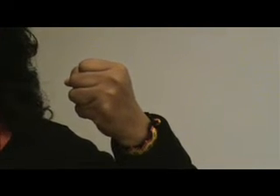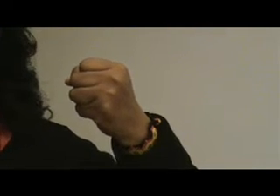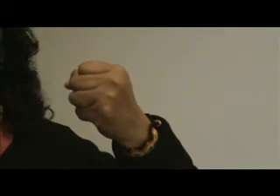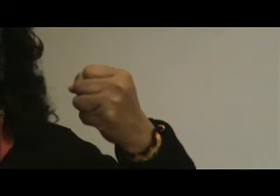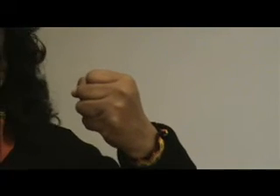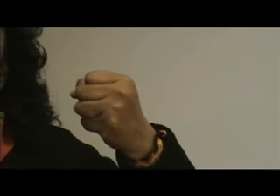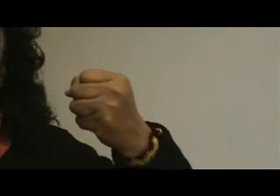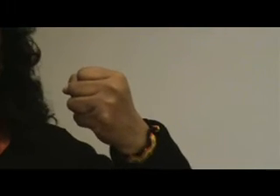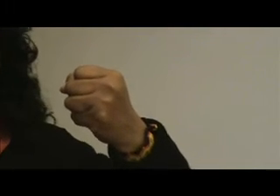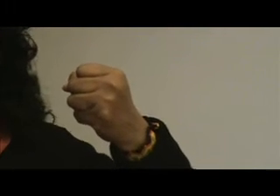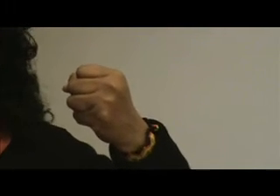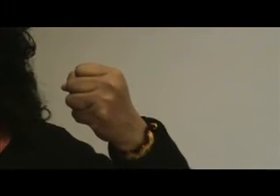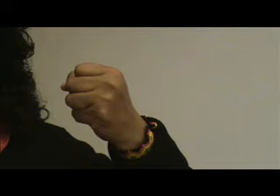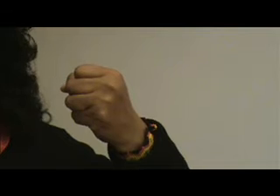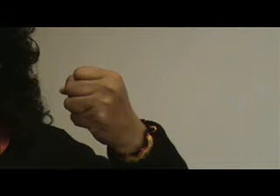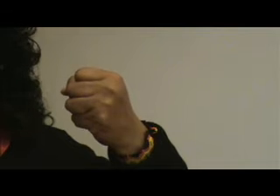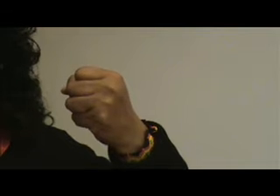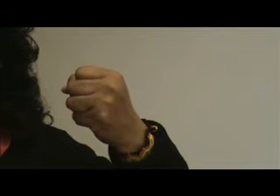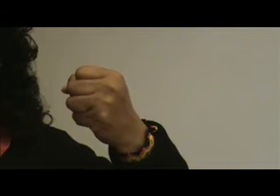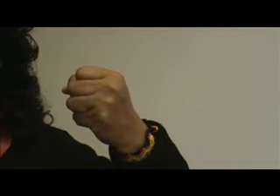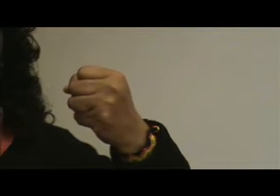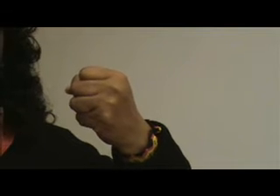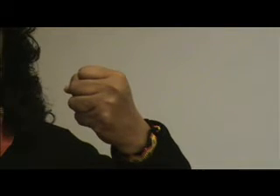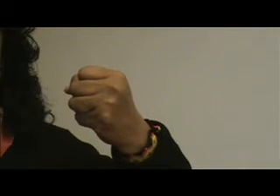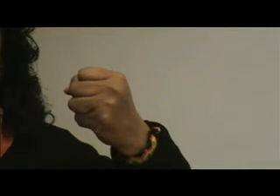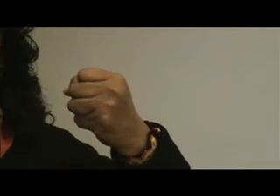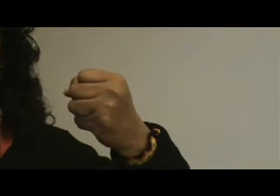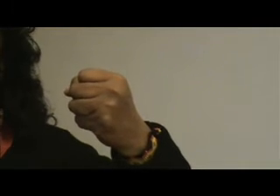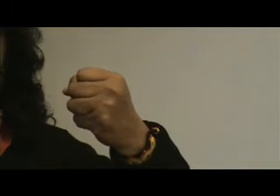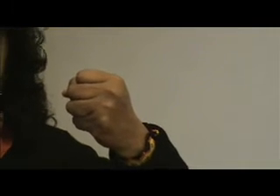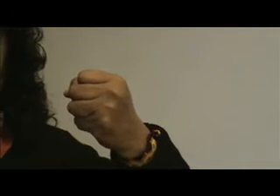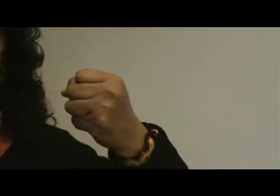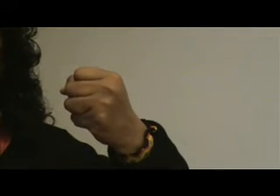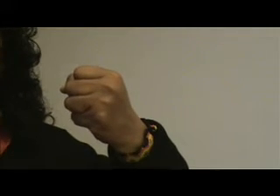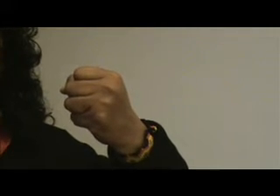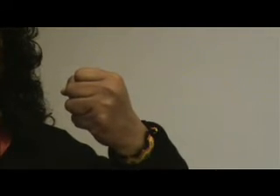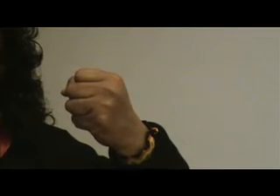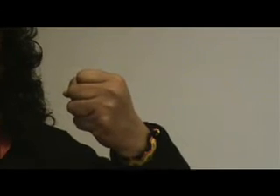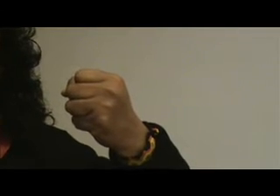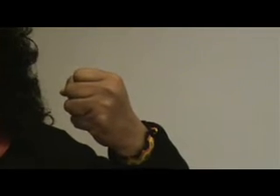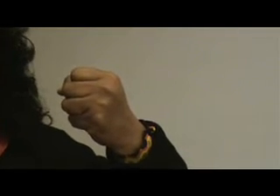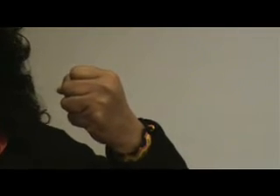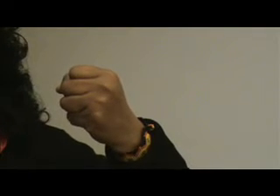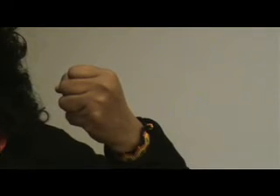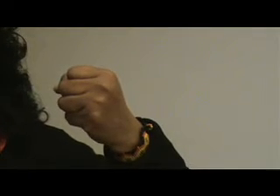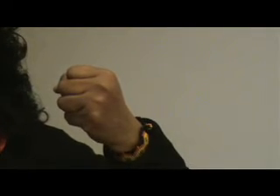hubo festivales para recaudar fondos para poder pagar al equipo de abogados.